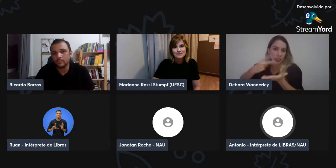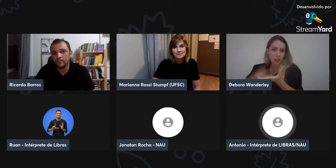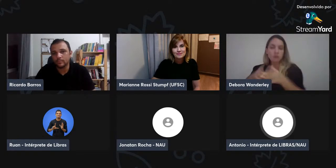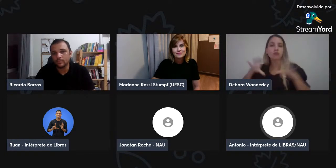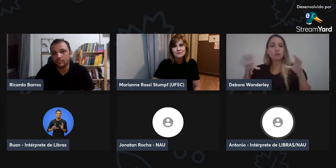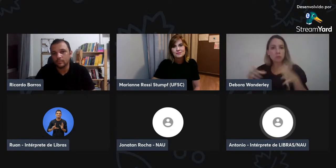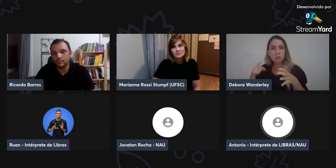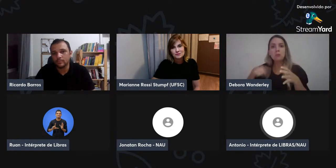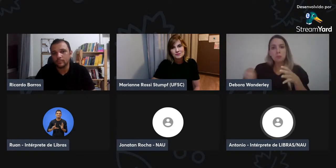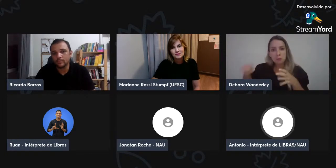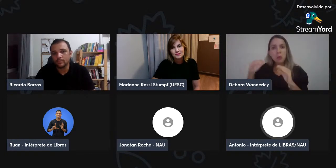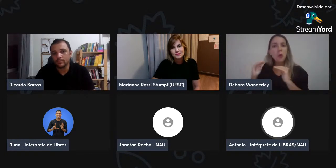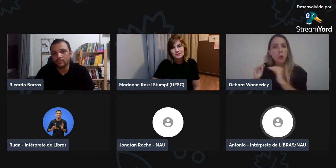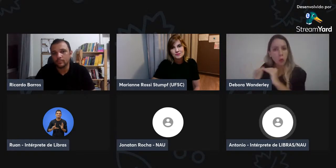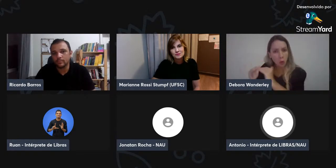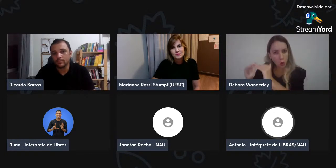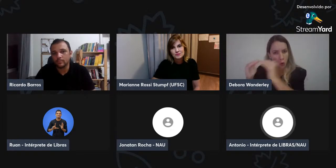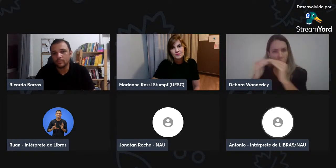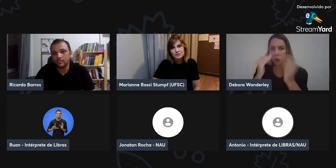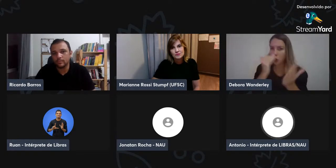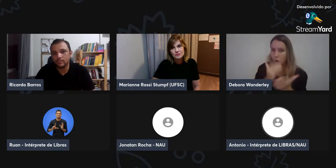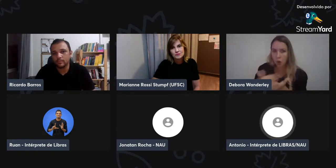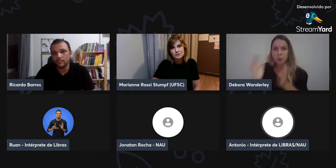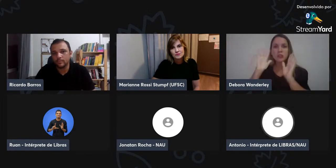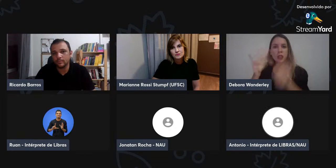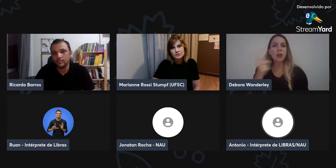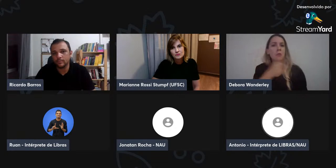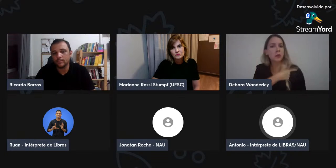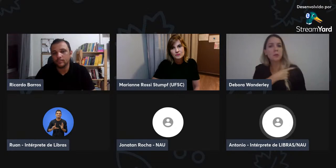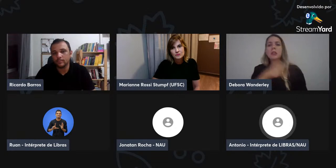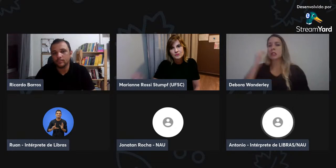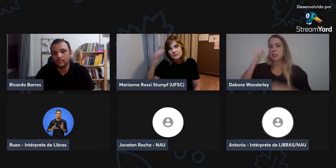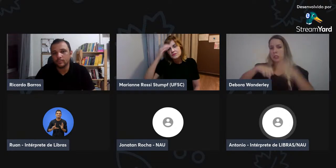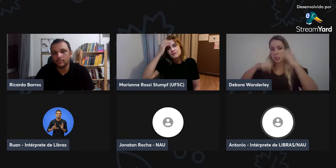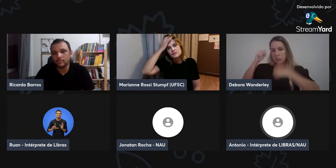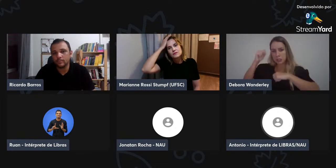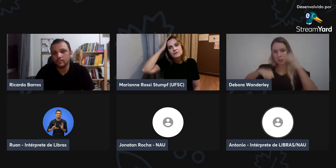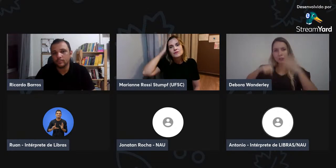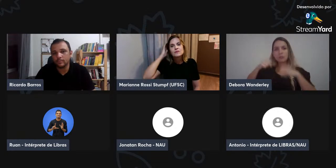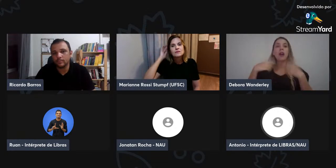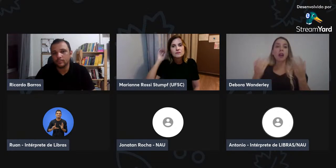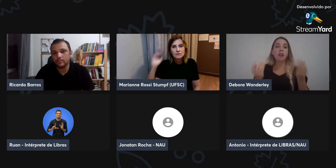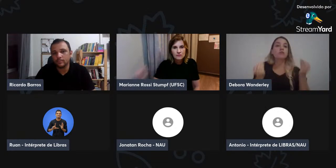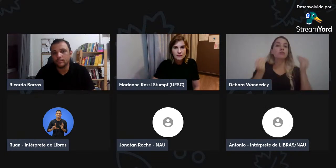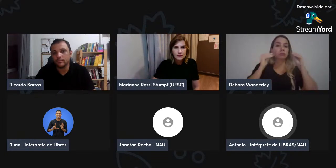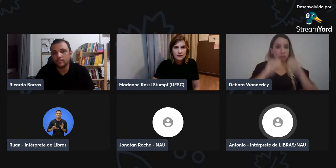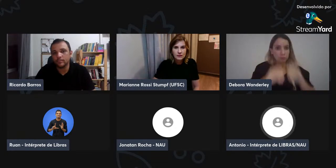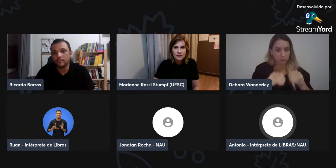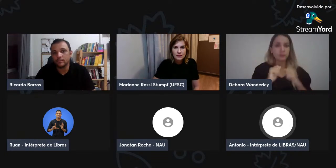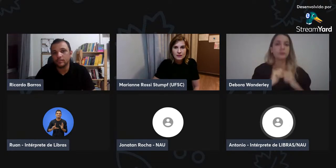formados em pedagogia linguística que estão com foco de tradução, onde todos eles concordaram porque